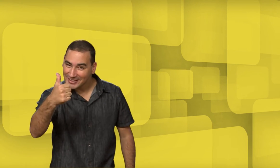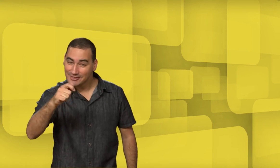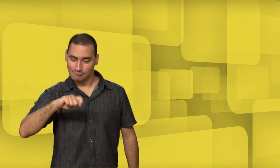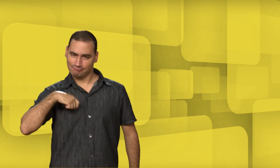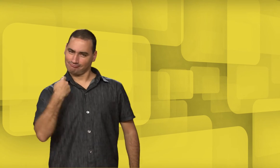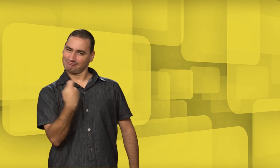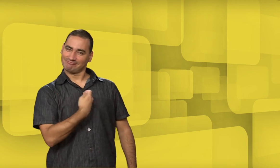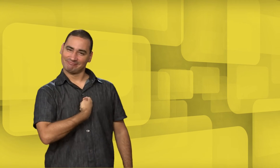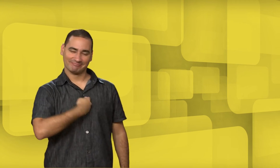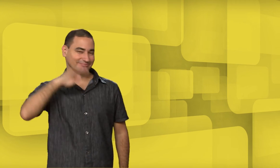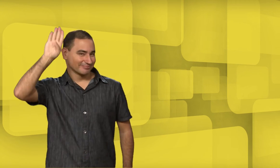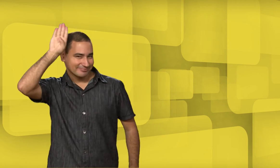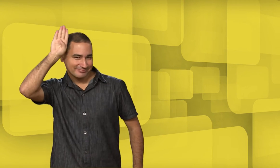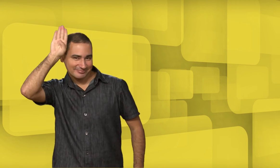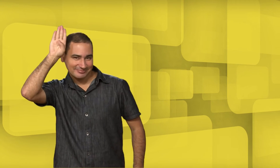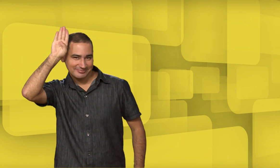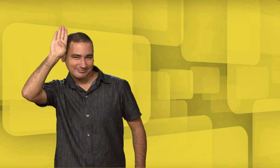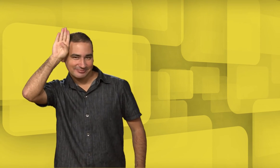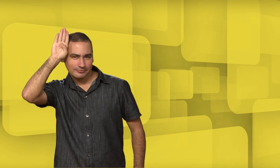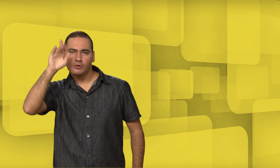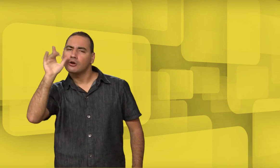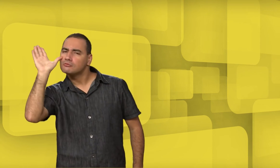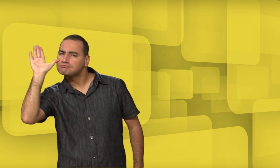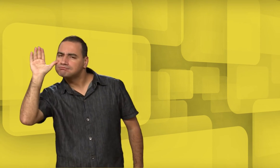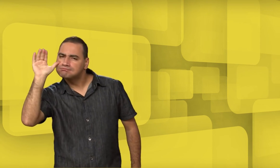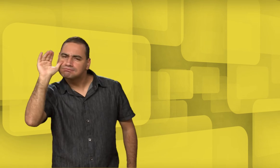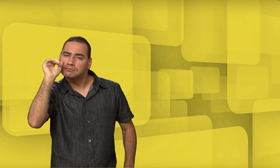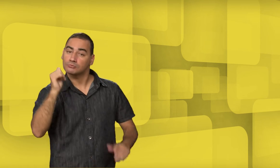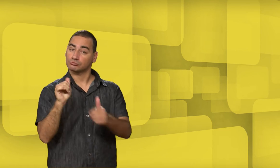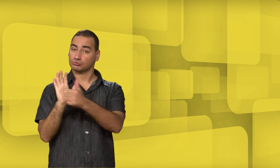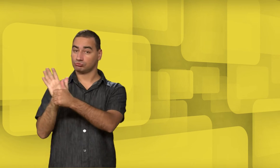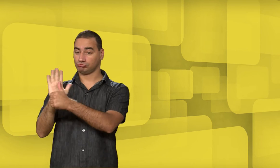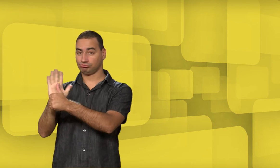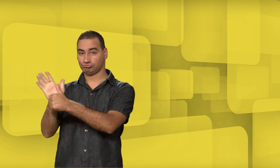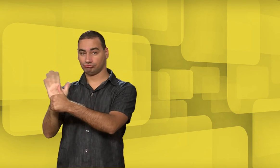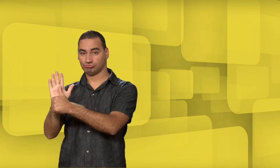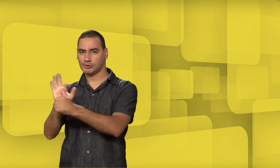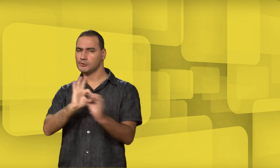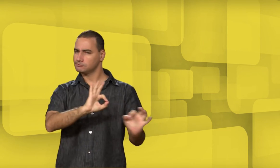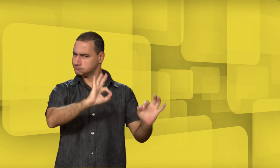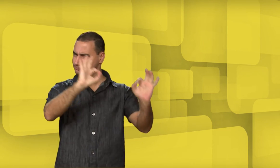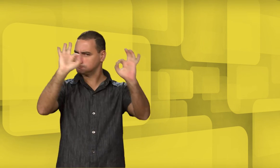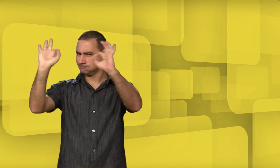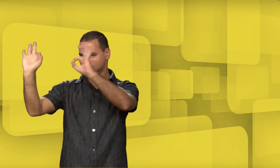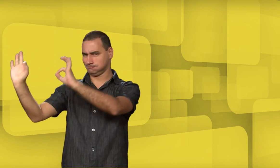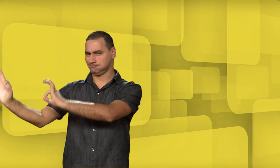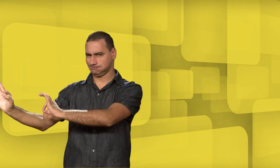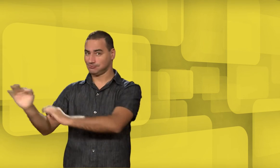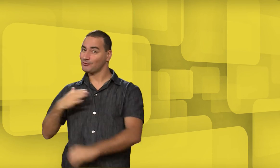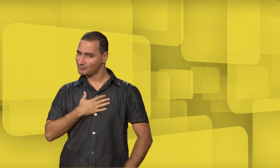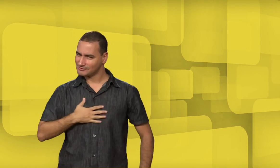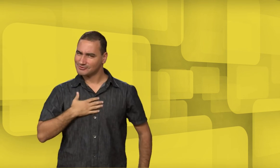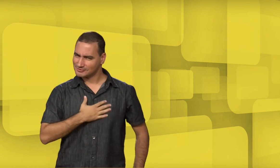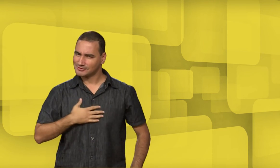Meu sinal é esse. Assistiu o Curta Libras? Gostou?